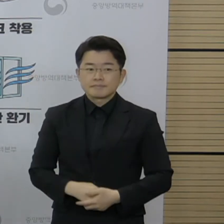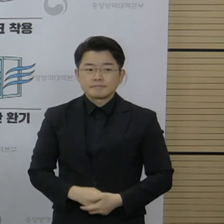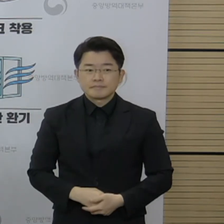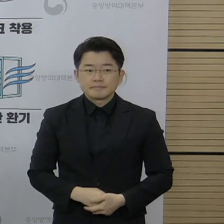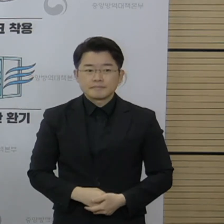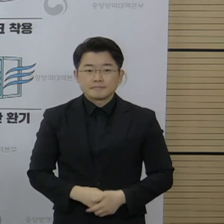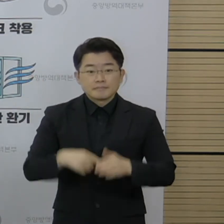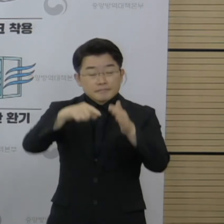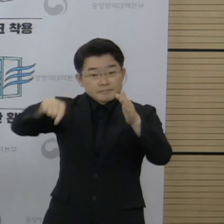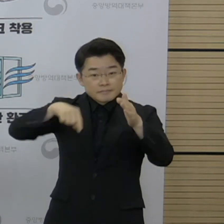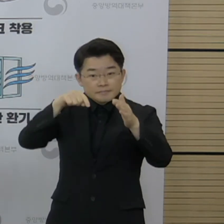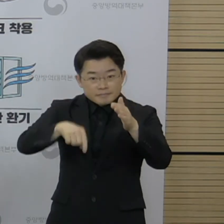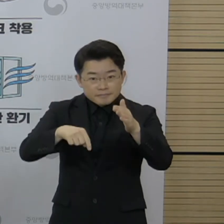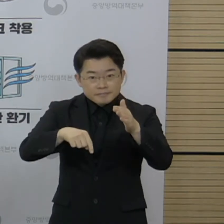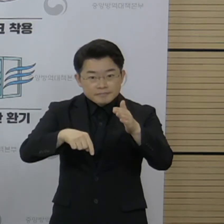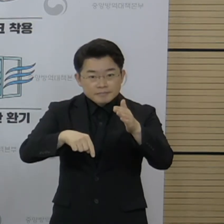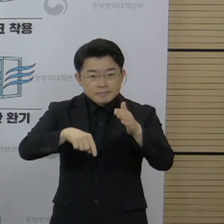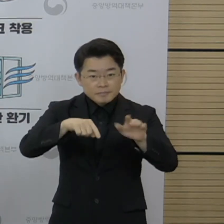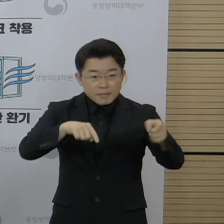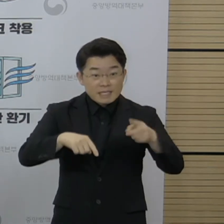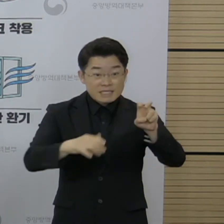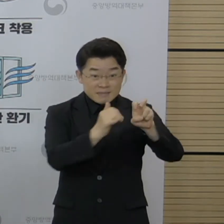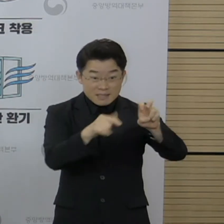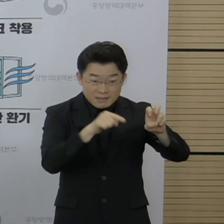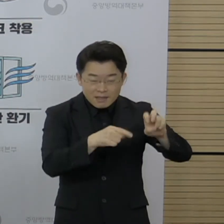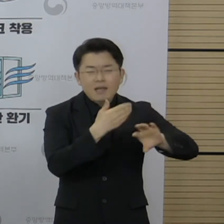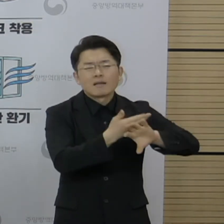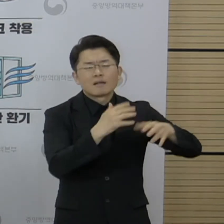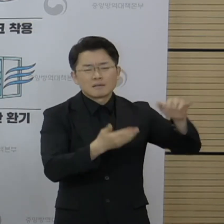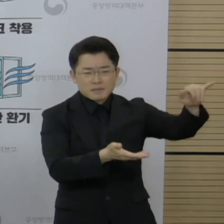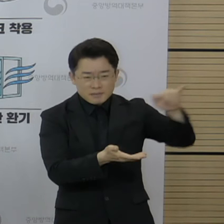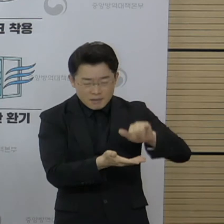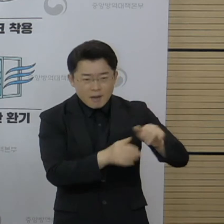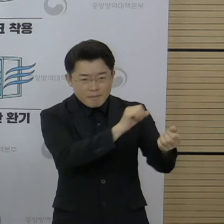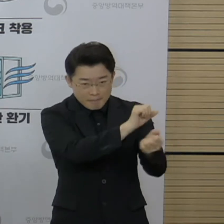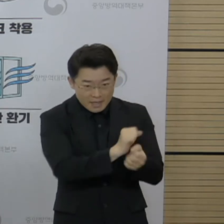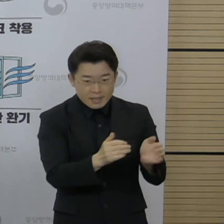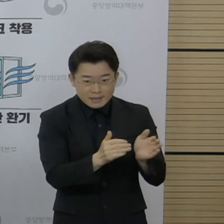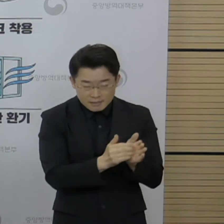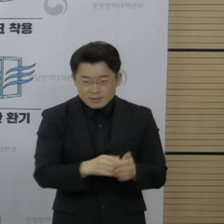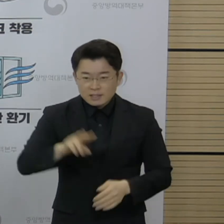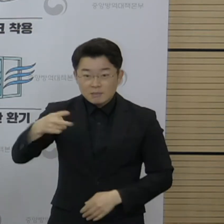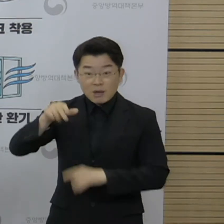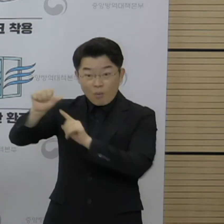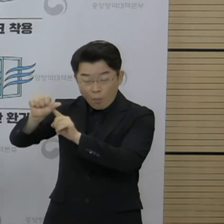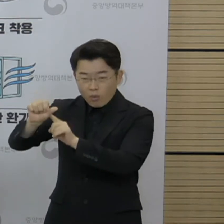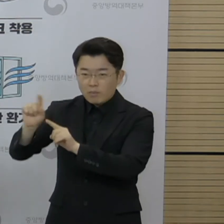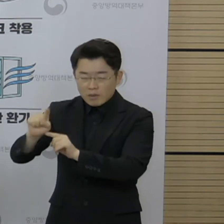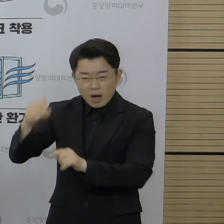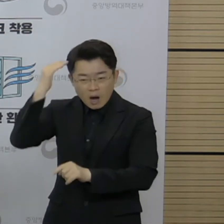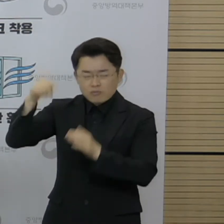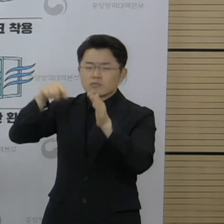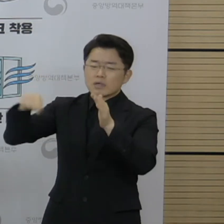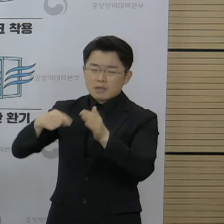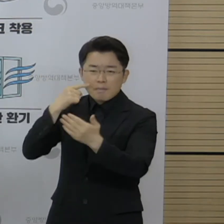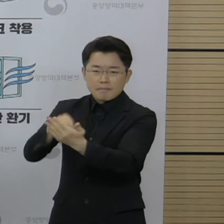이 중 120명은 해외 유입 사례였고 205명은 국내 감염 사례였습니다.